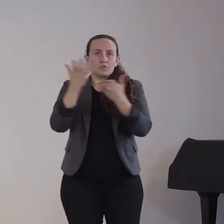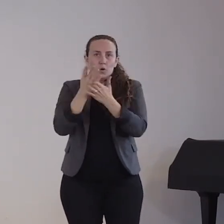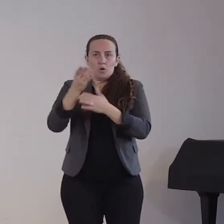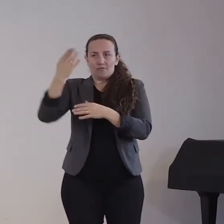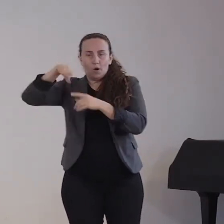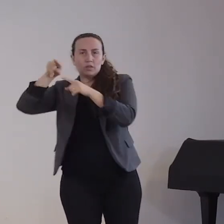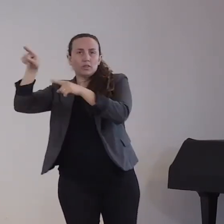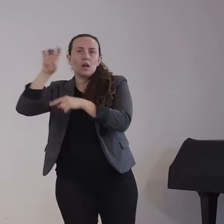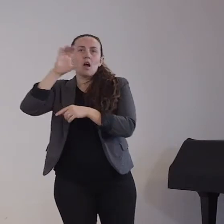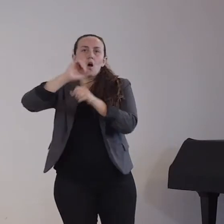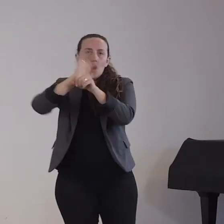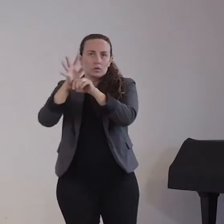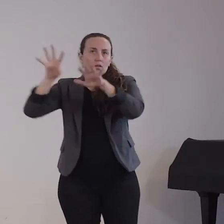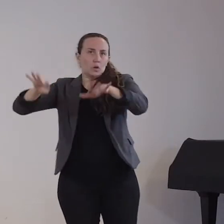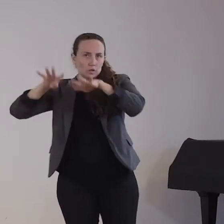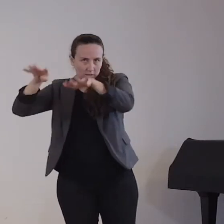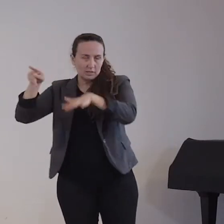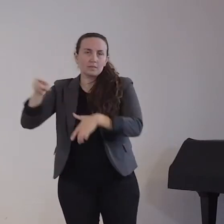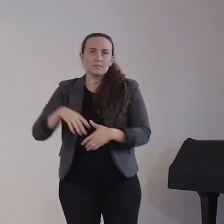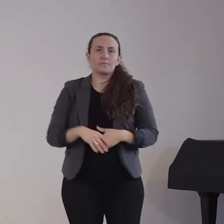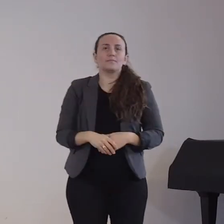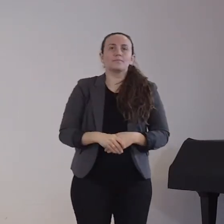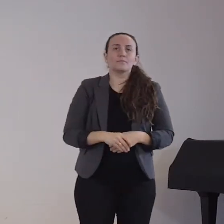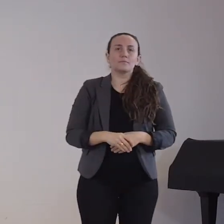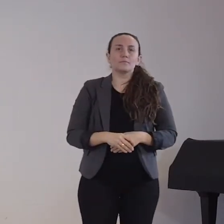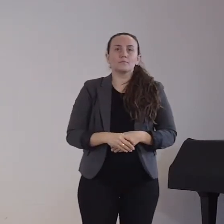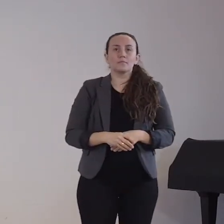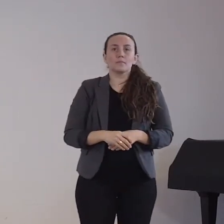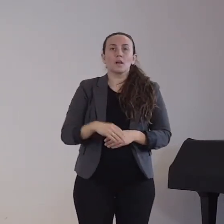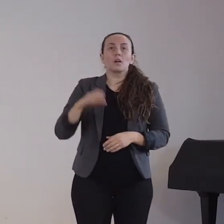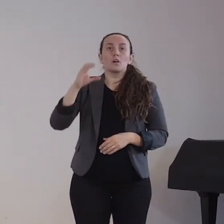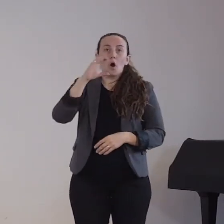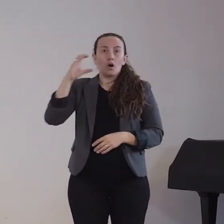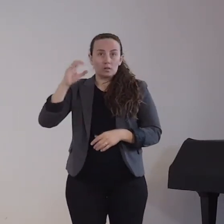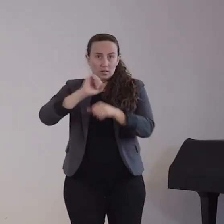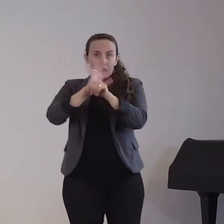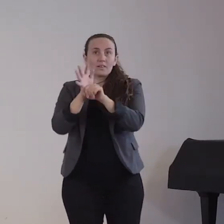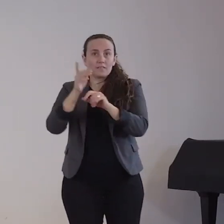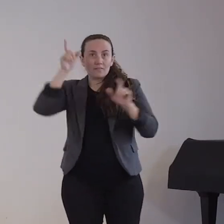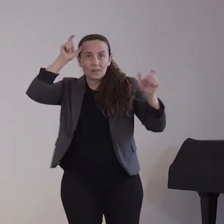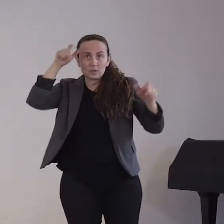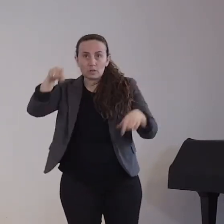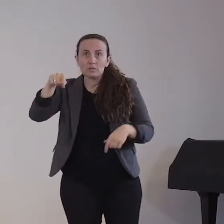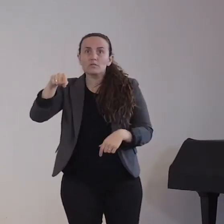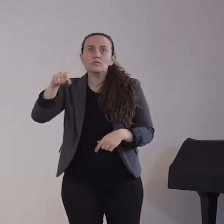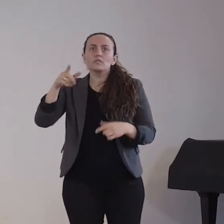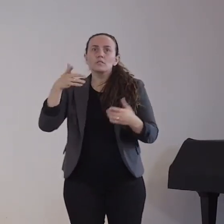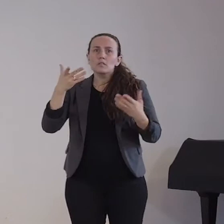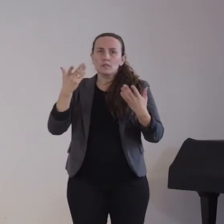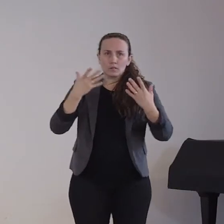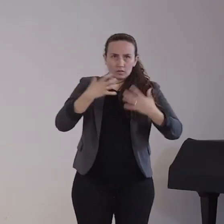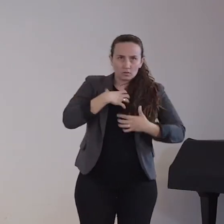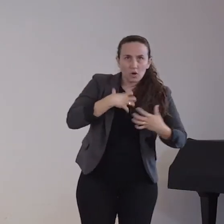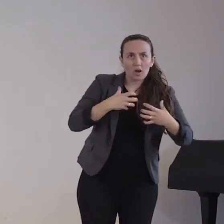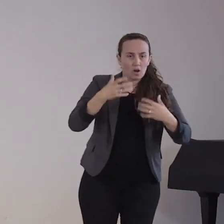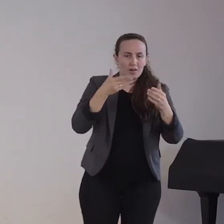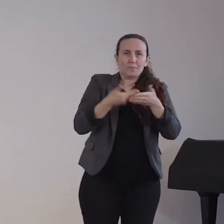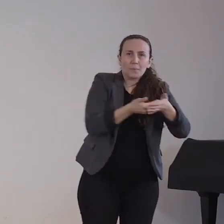Coronaviren sind unter Säugetieren und Vögel weit verbreitet. Sie verursachen bei Menschen vorwiegend